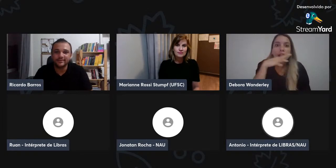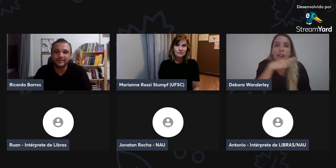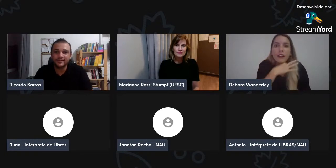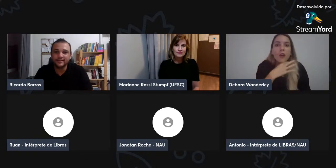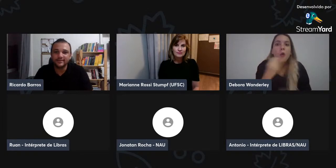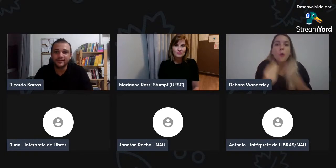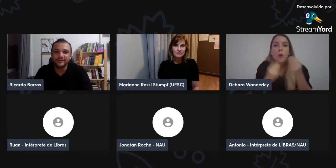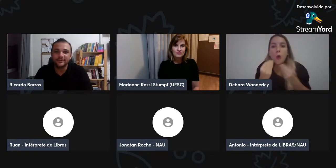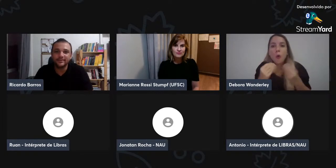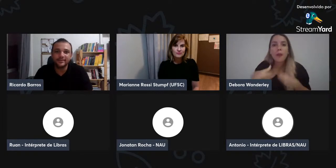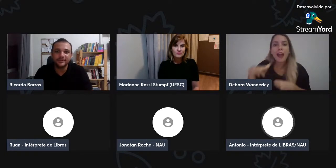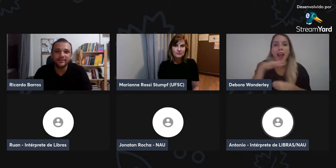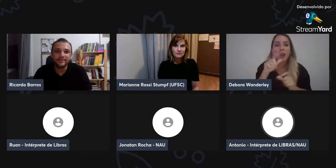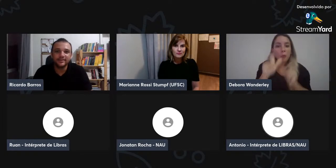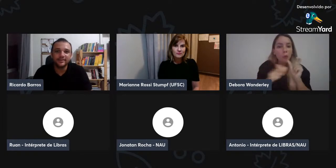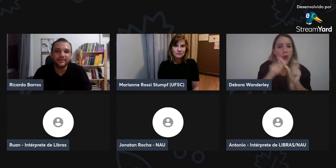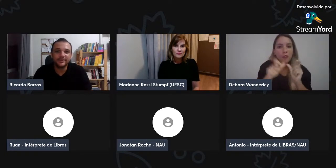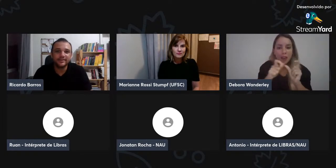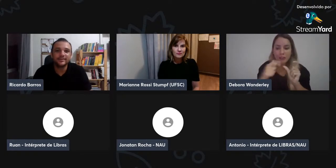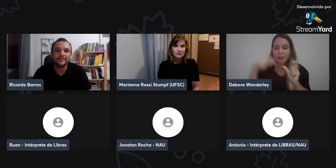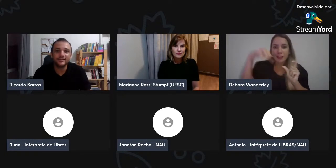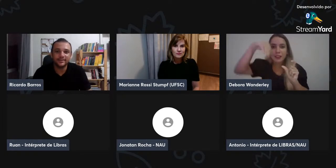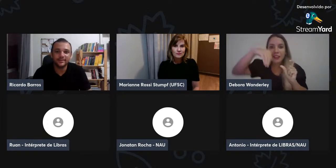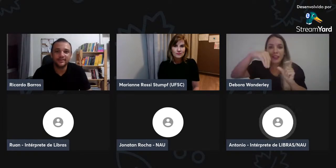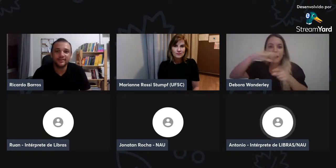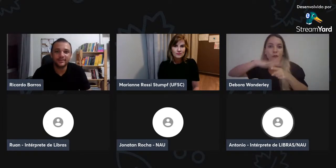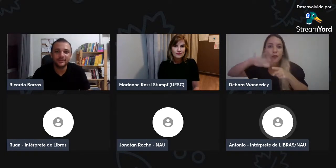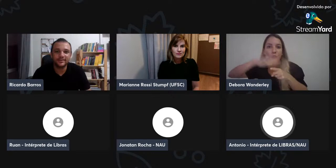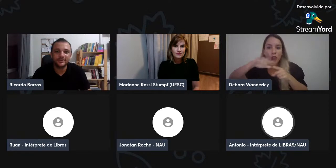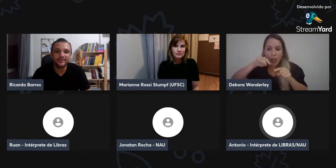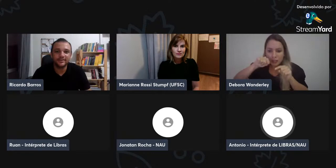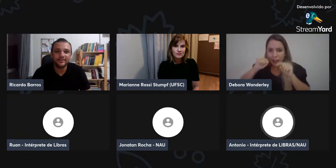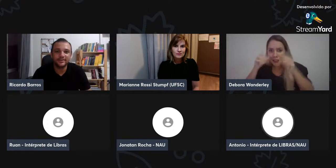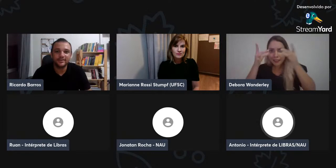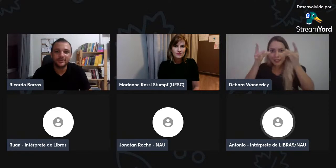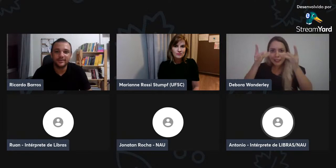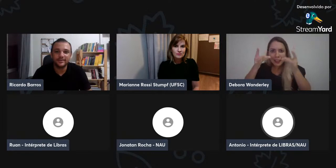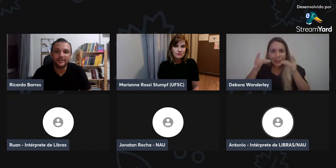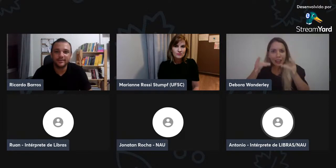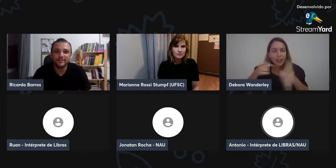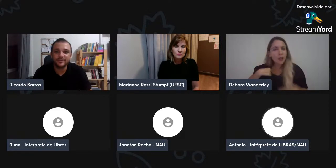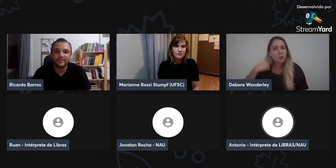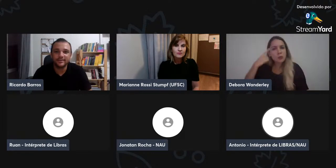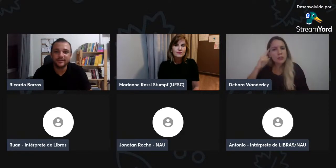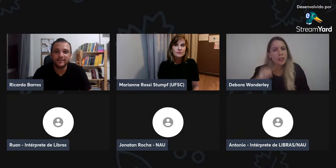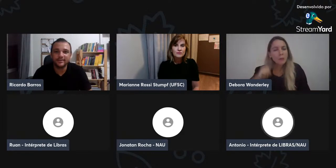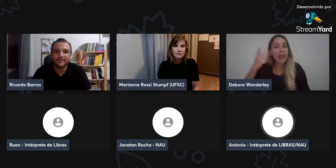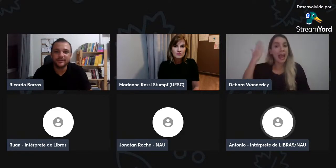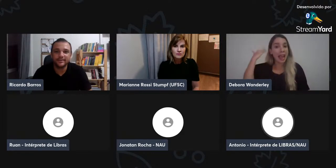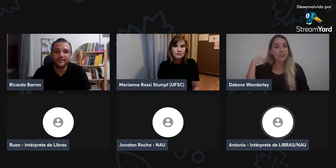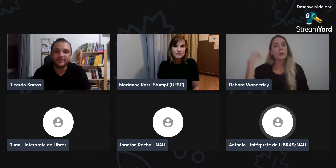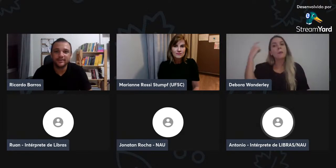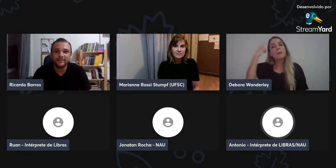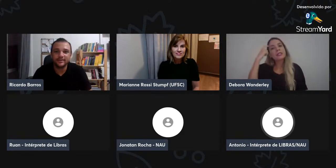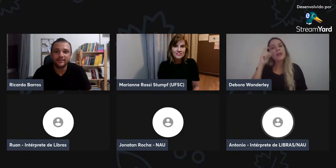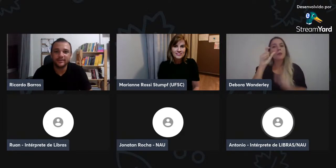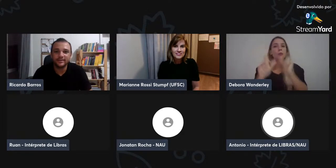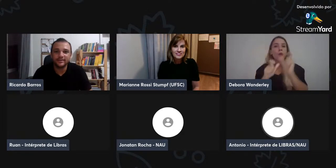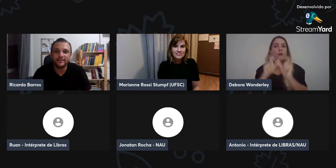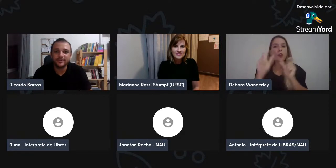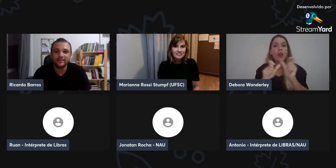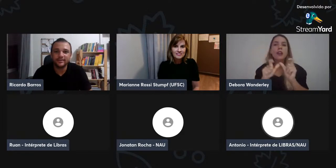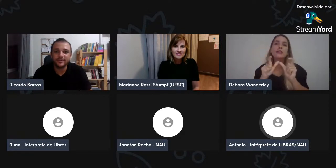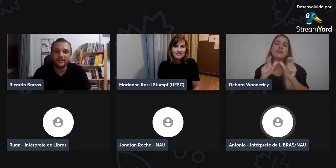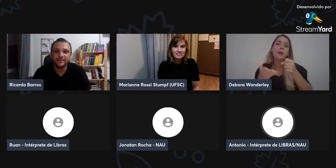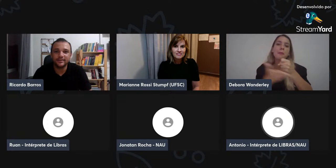Por quê? Porque eu achava que as palavras, que estava tudo detalhado